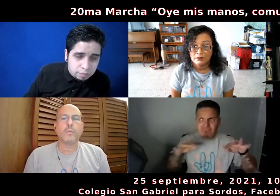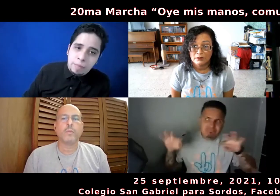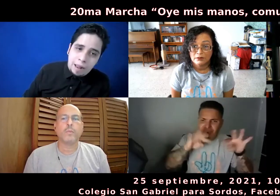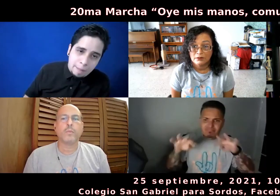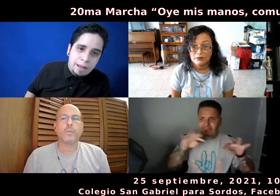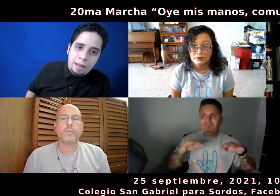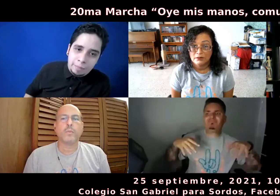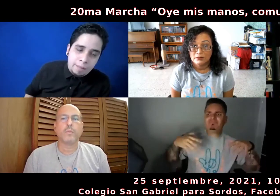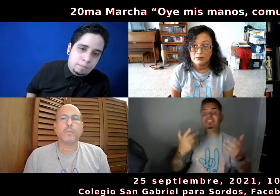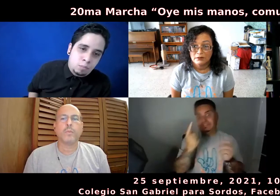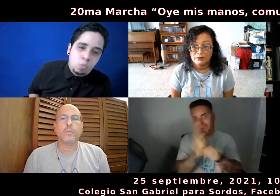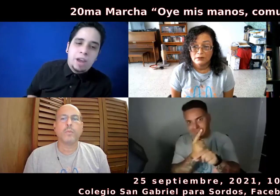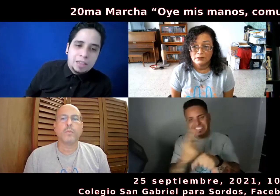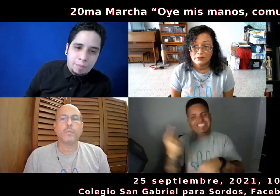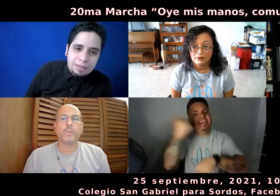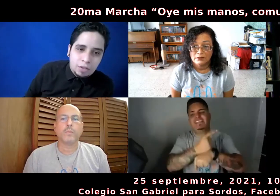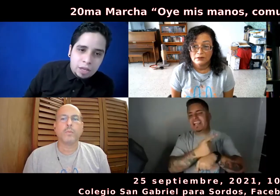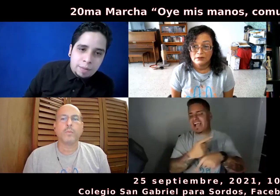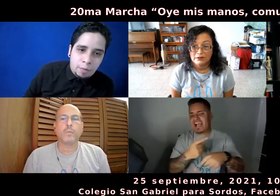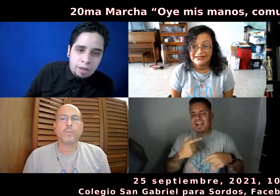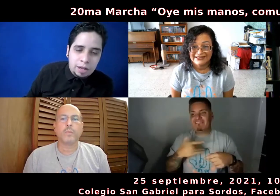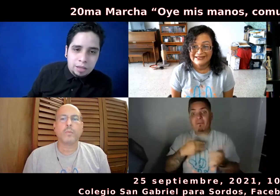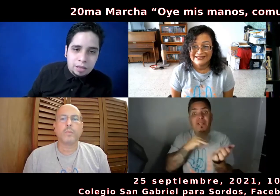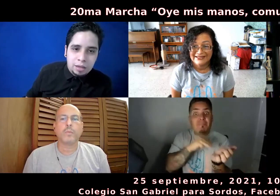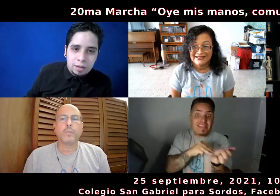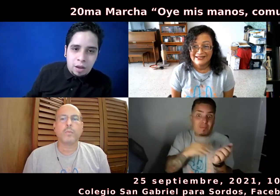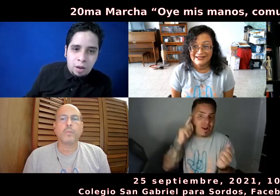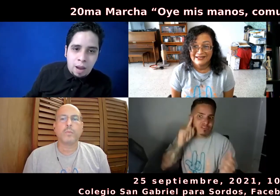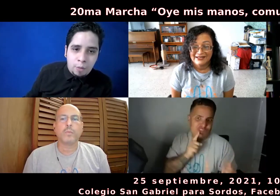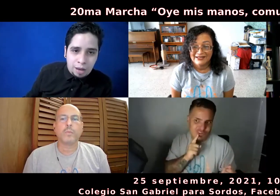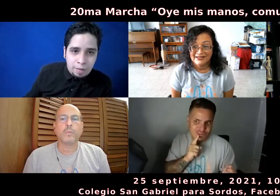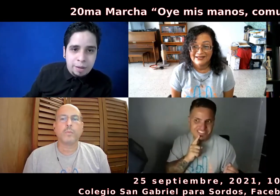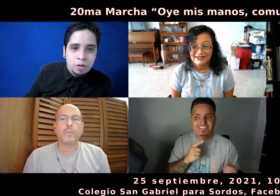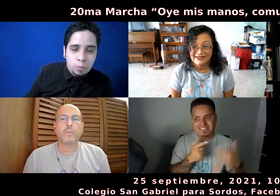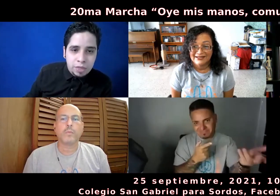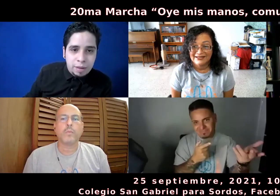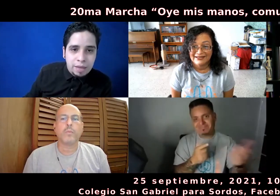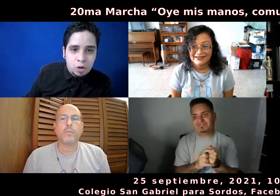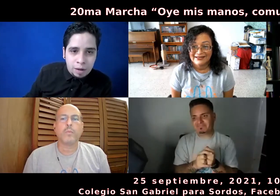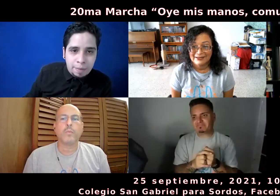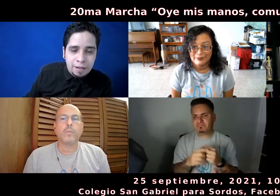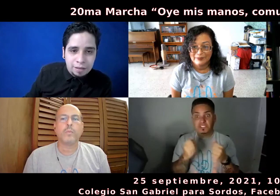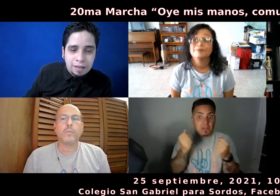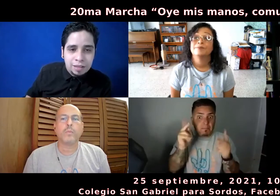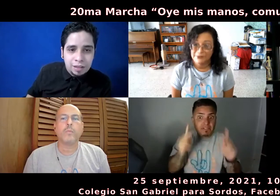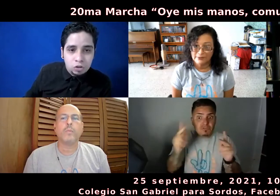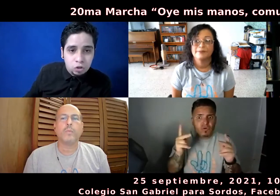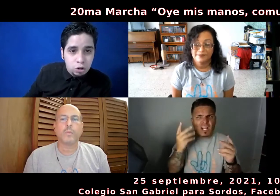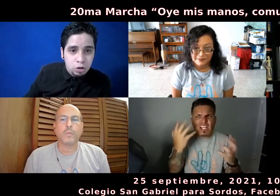van a, ¿verdad? Mucha gente va a estar yendo allí para poder, este, apoyar, va a haber grupos de médicos, ¿verdad? Para dar asistencia a los sordos,